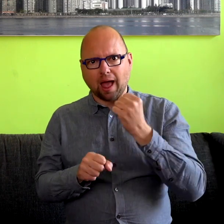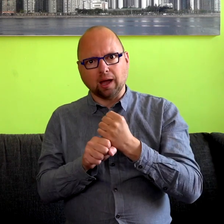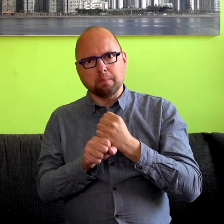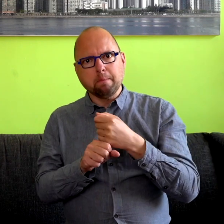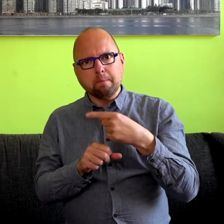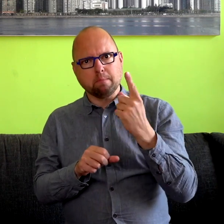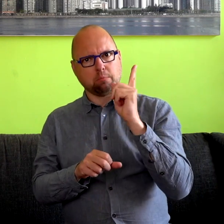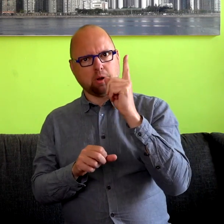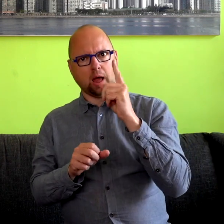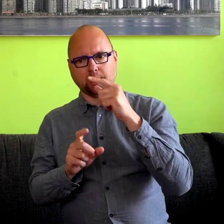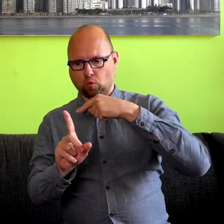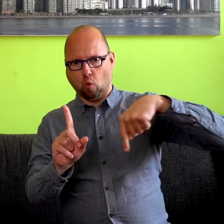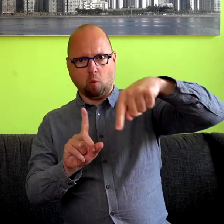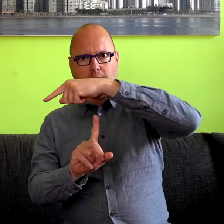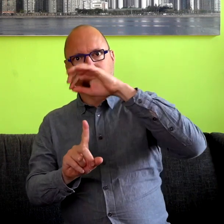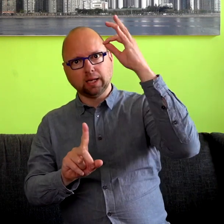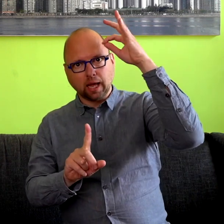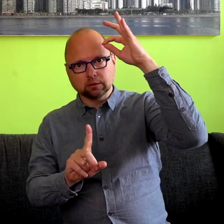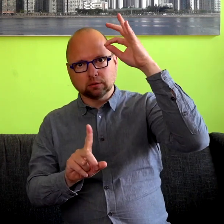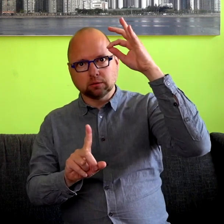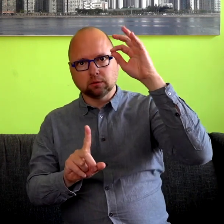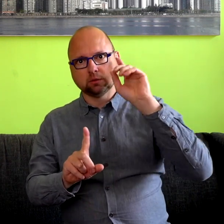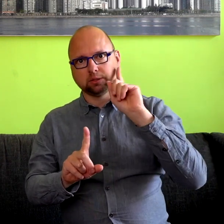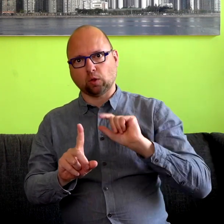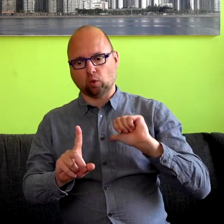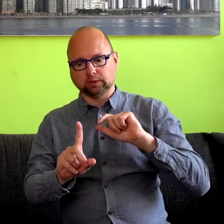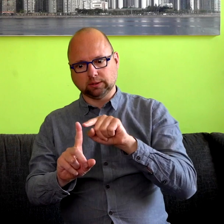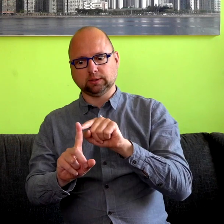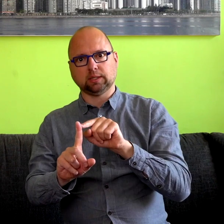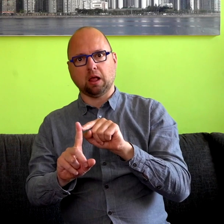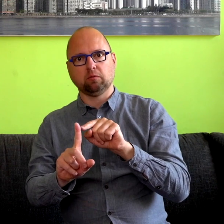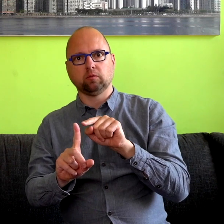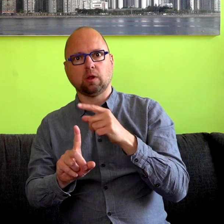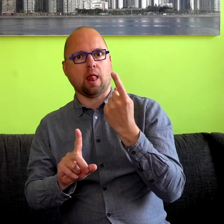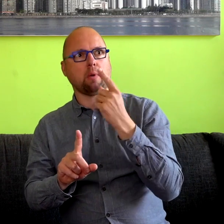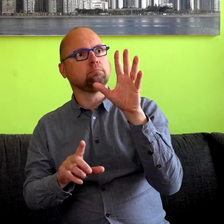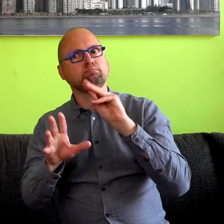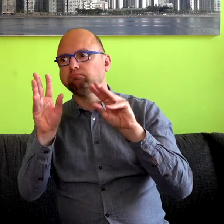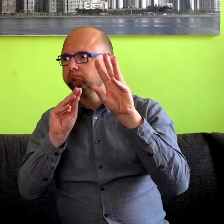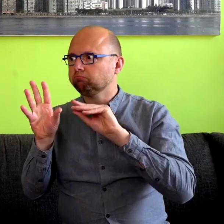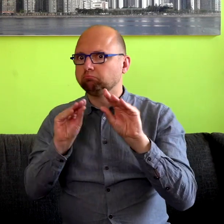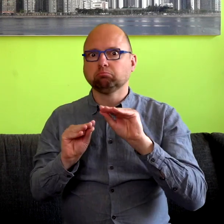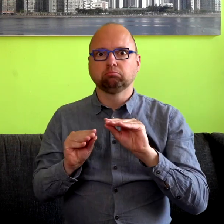iemand heen gebarentaal leren en het kunnen gebruiken als visueel aanbod tegen de slechthorende